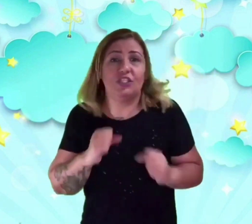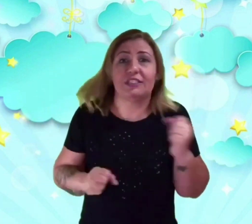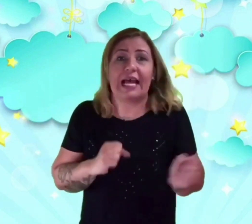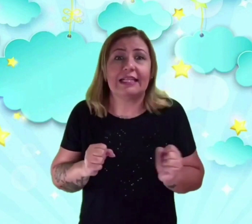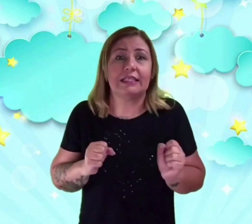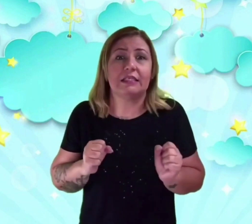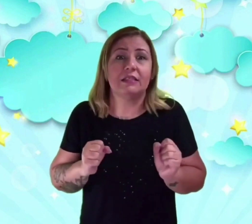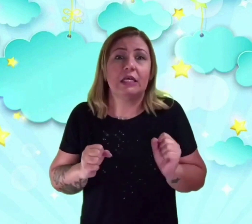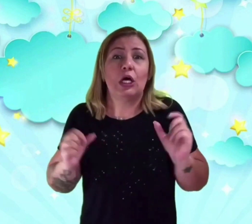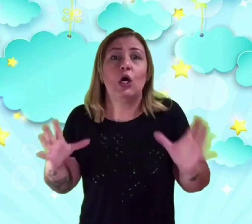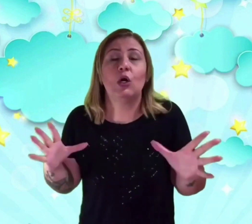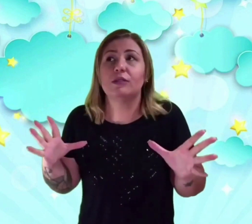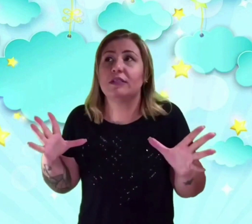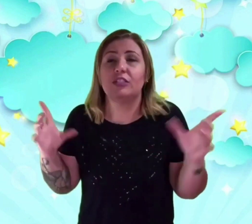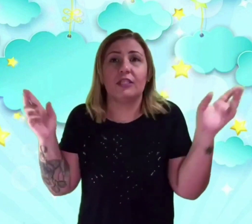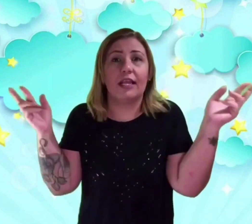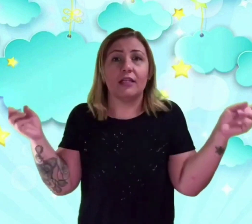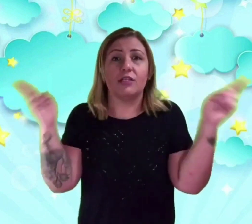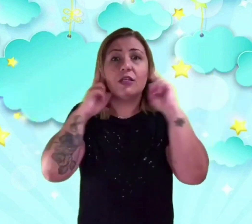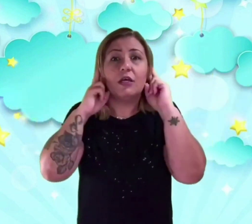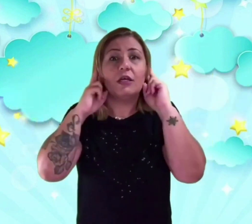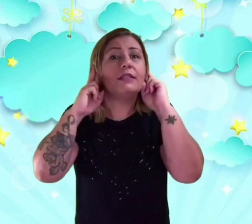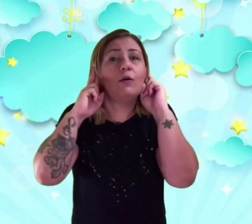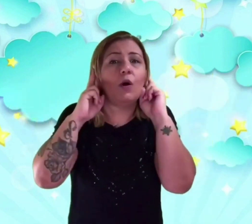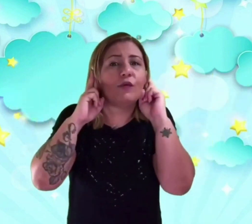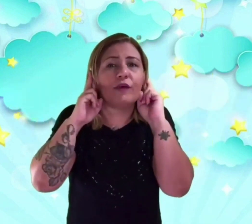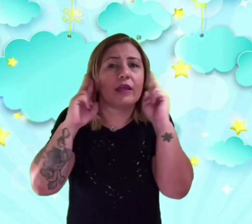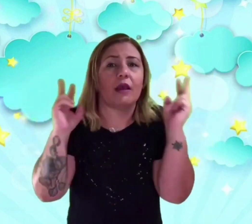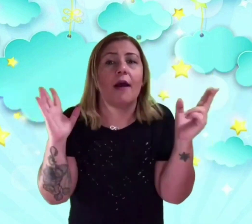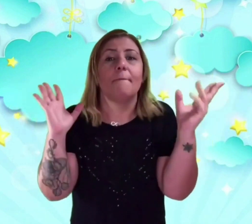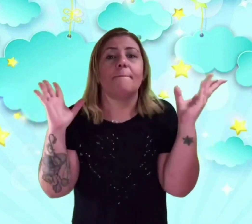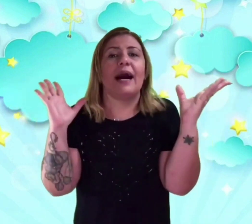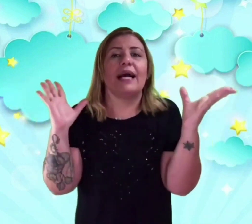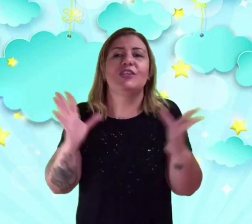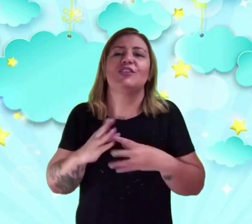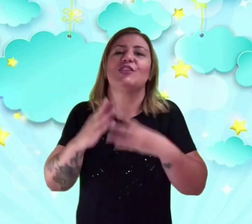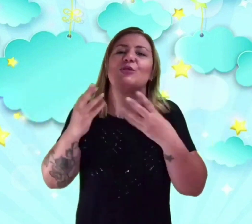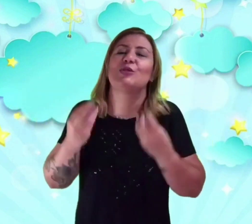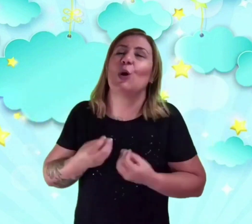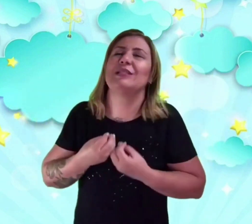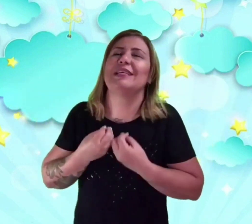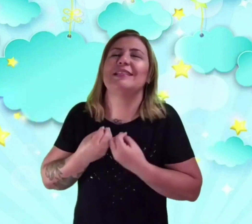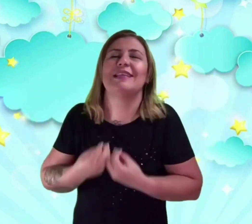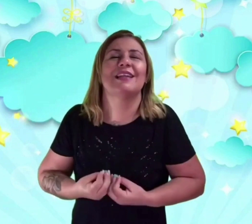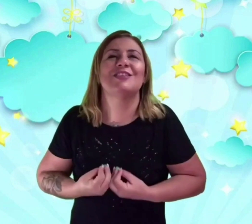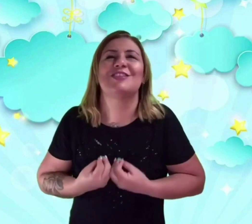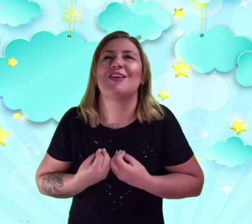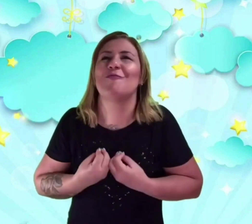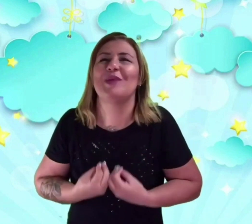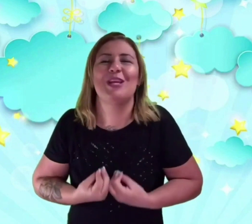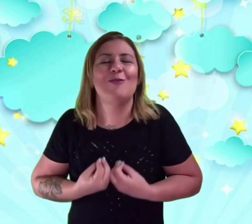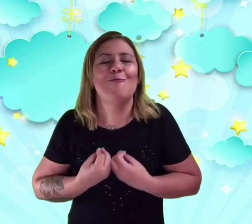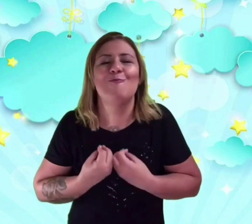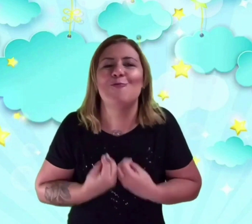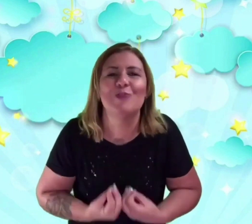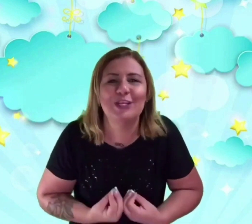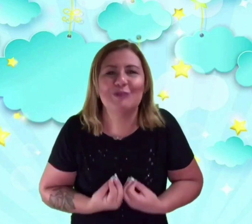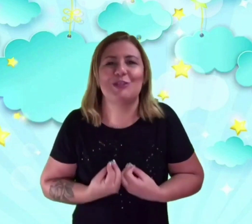agitada. Outras estrelas não ouvem, mas todas elas têm um brilho muito